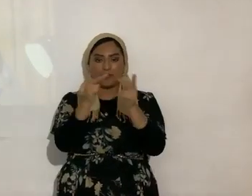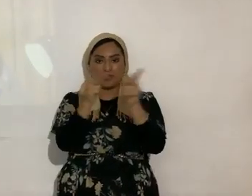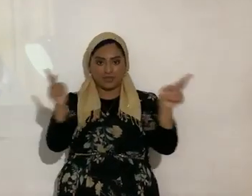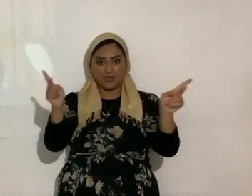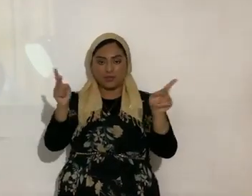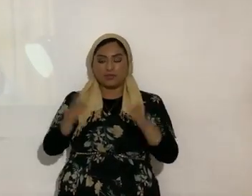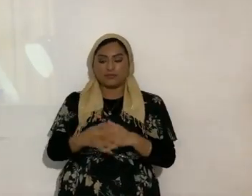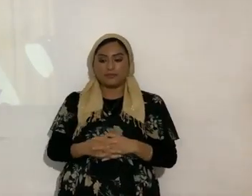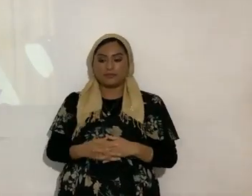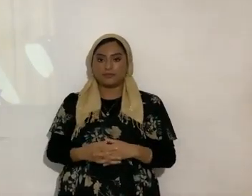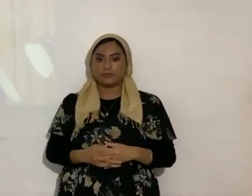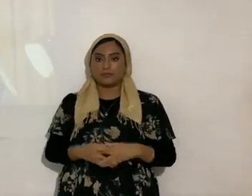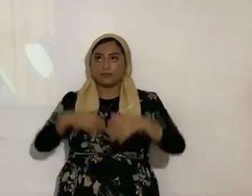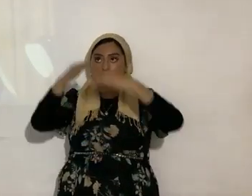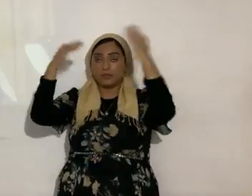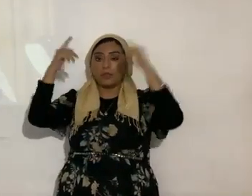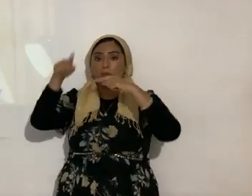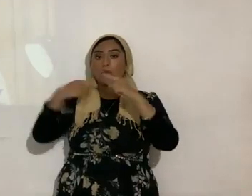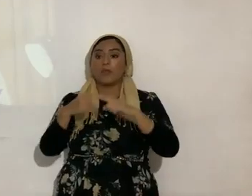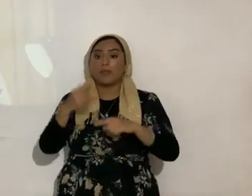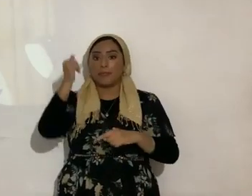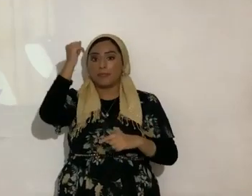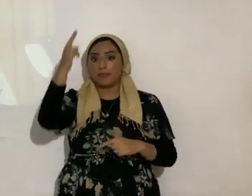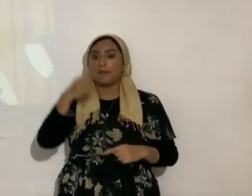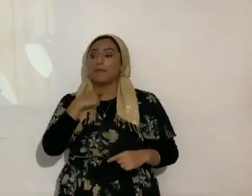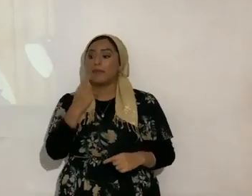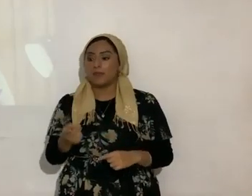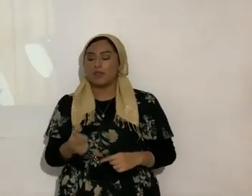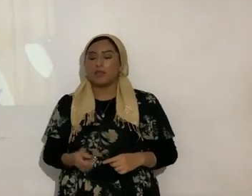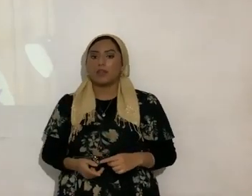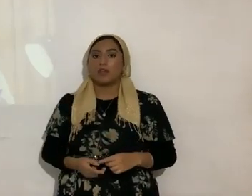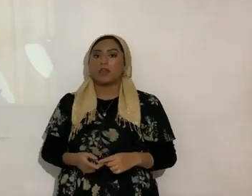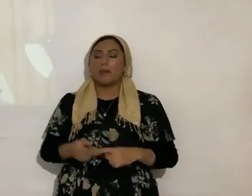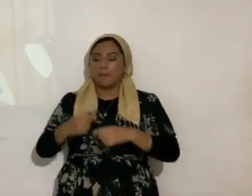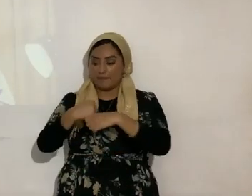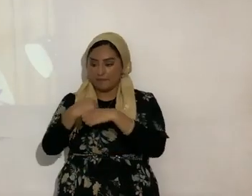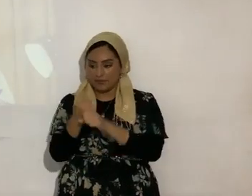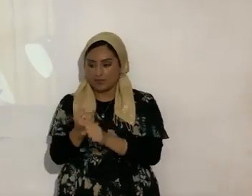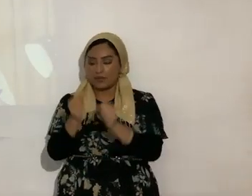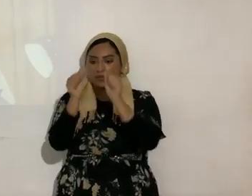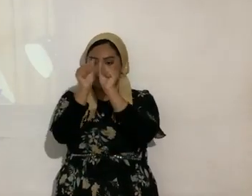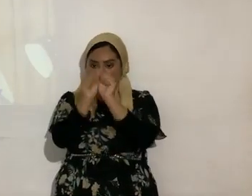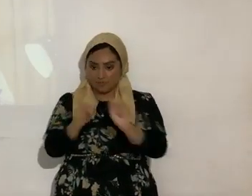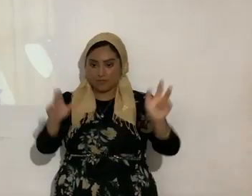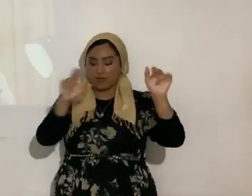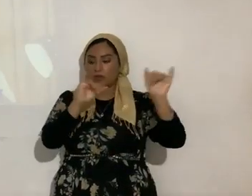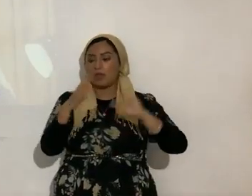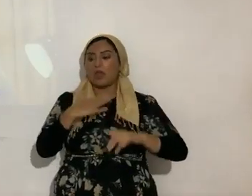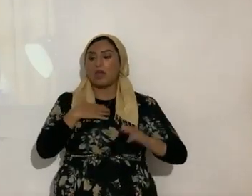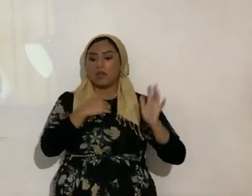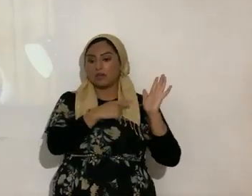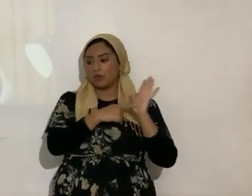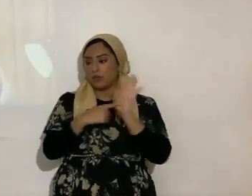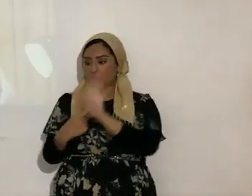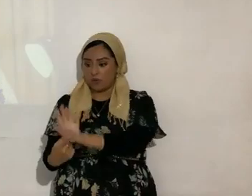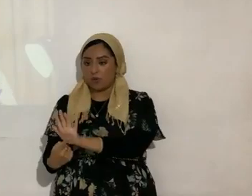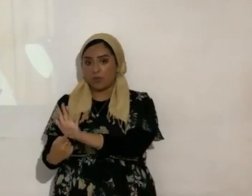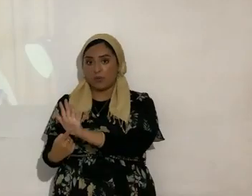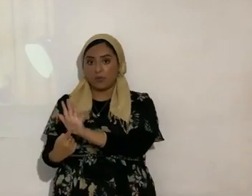viniera para la tierra cuando le decía Yahweh haz la menorá conforme al modelo que te mostré ¿de dónde se lo